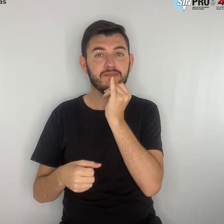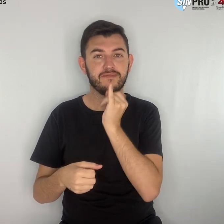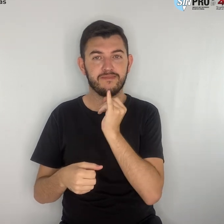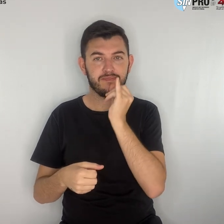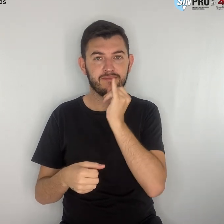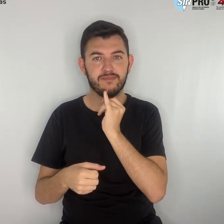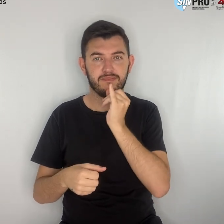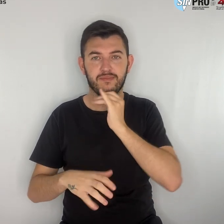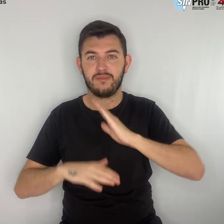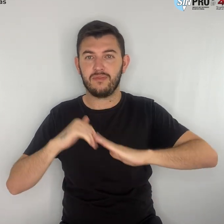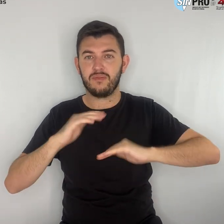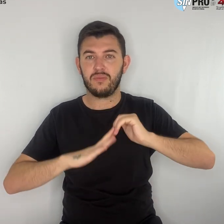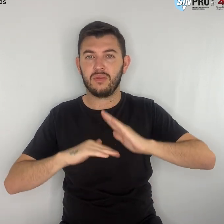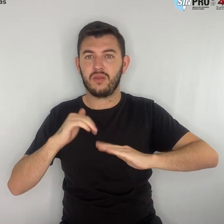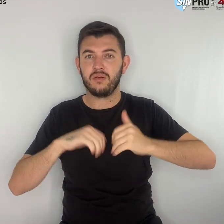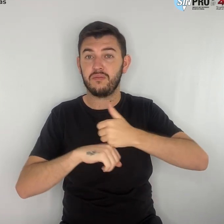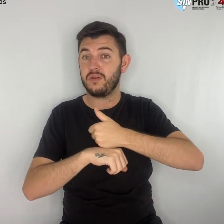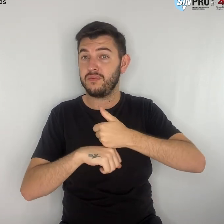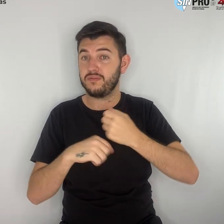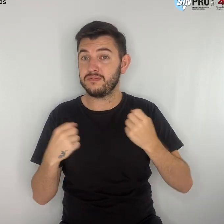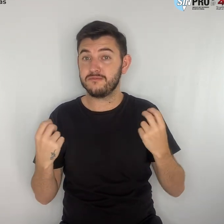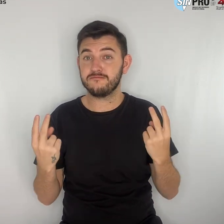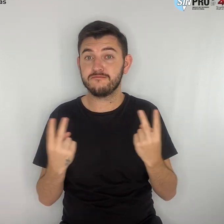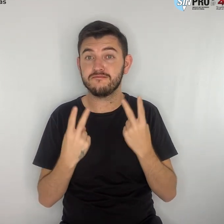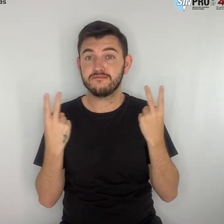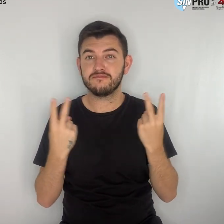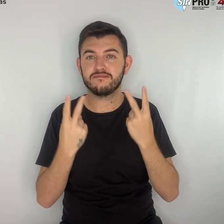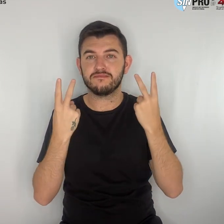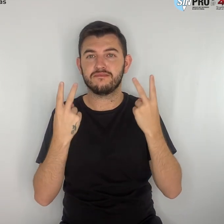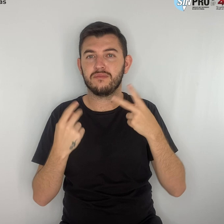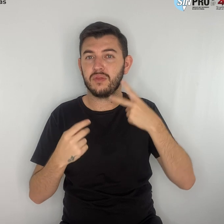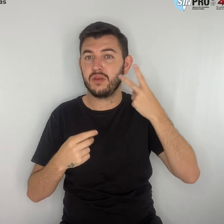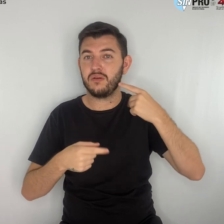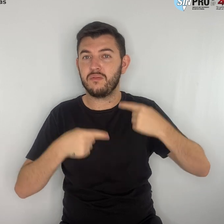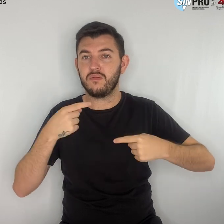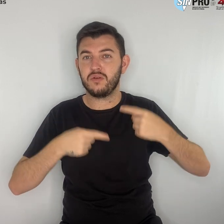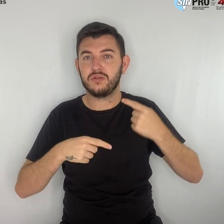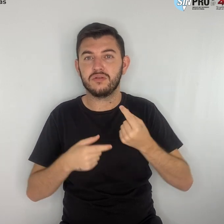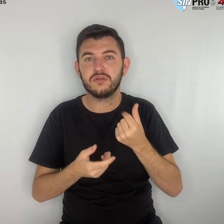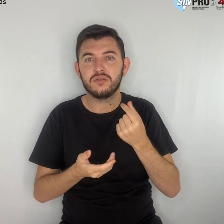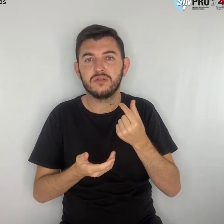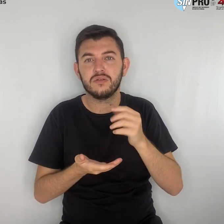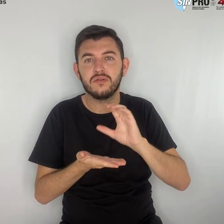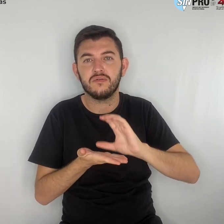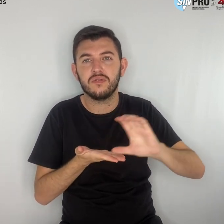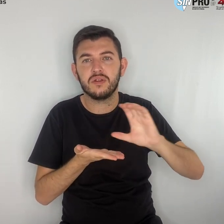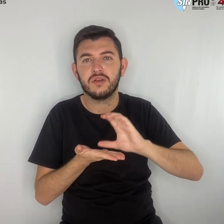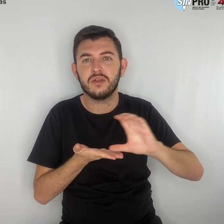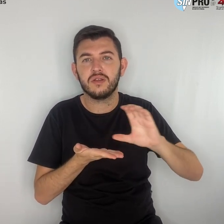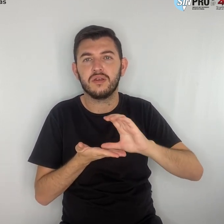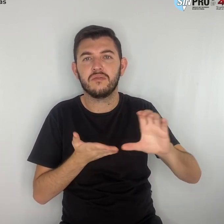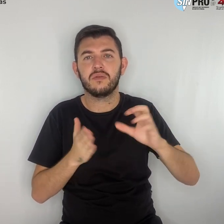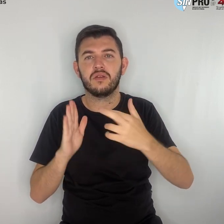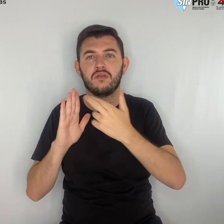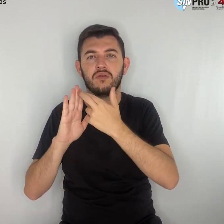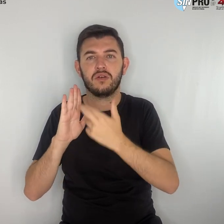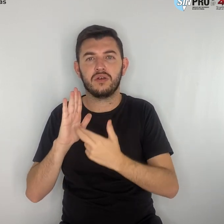A política de financiamento deve primar pelo regime de cooperação federativa,